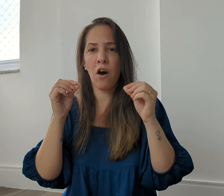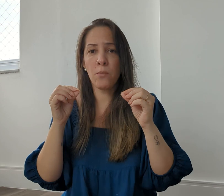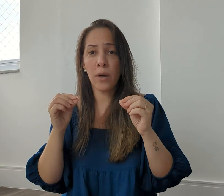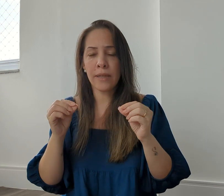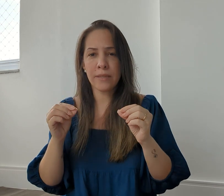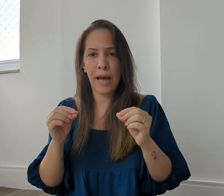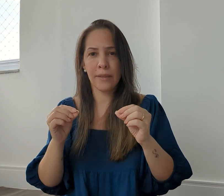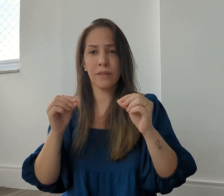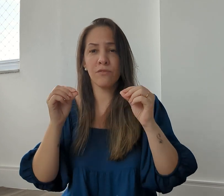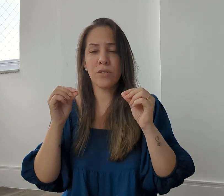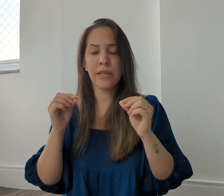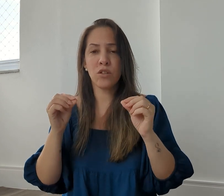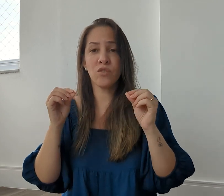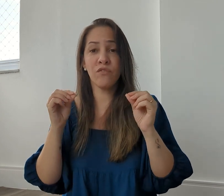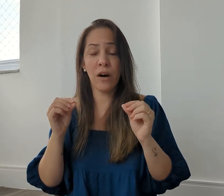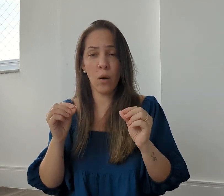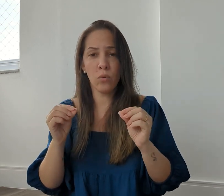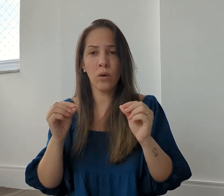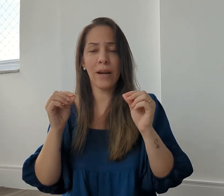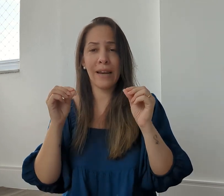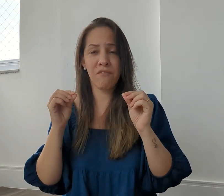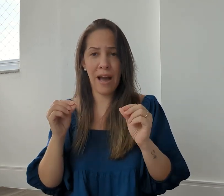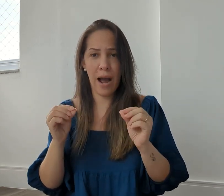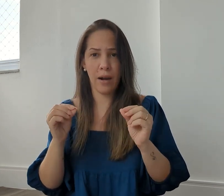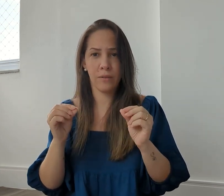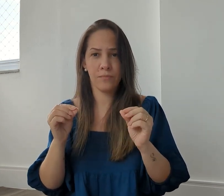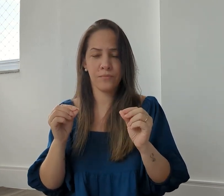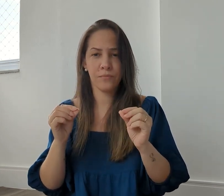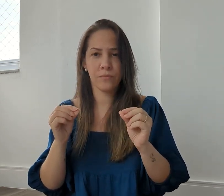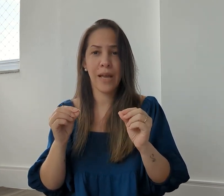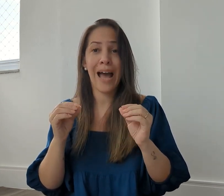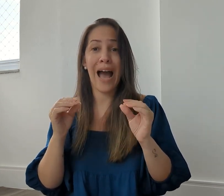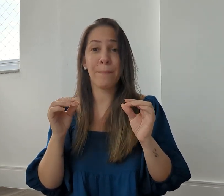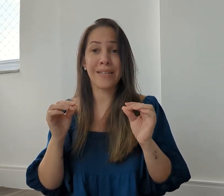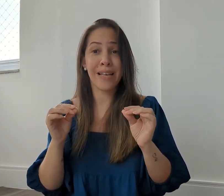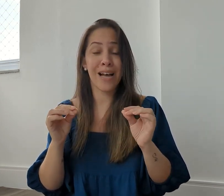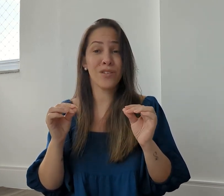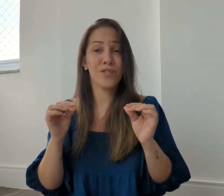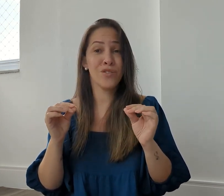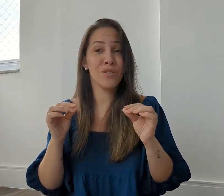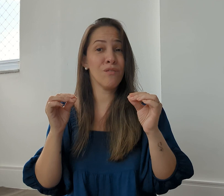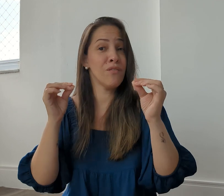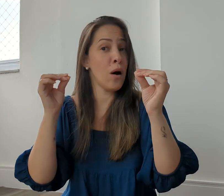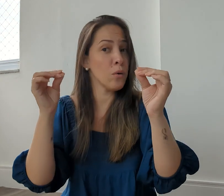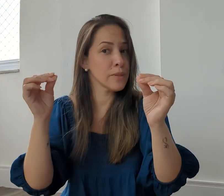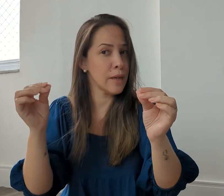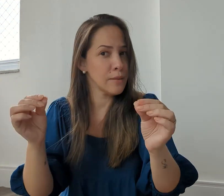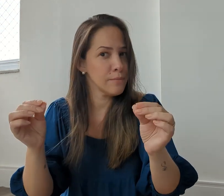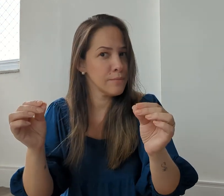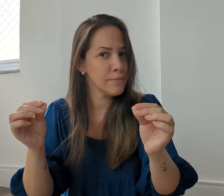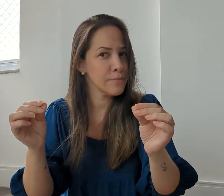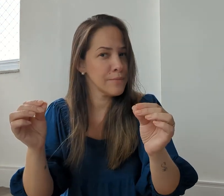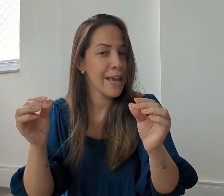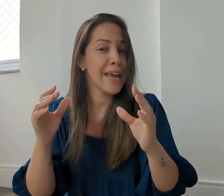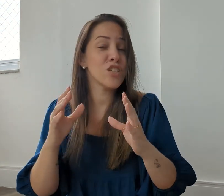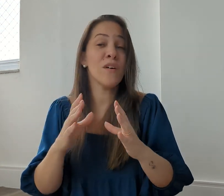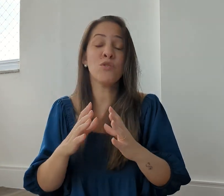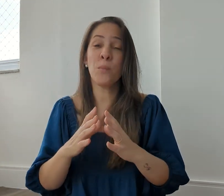forma organizada, vocês vão levar a passagem de volta, eles vão te